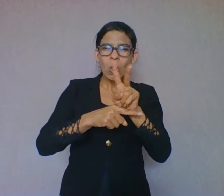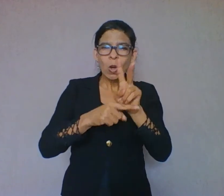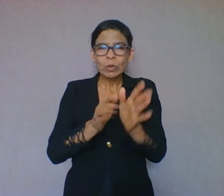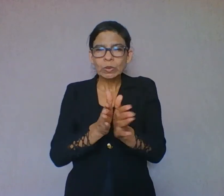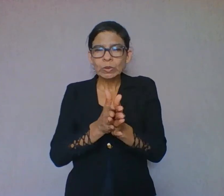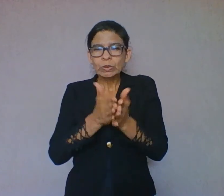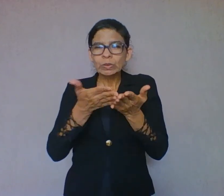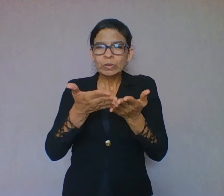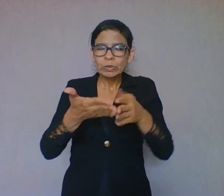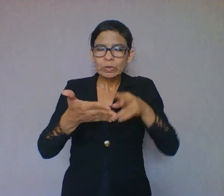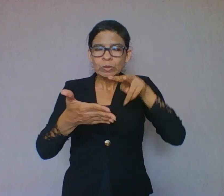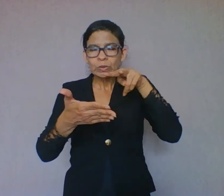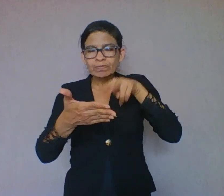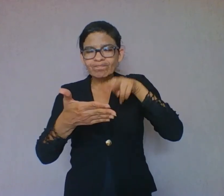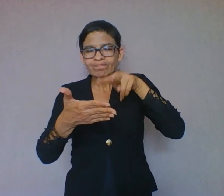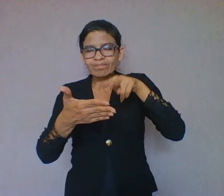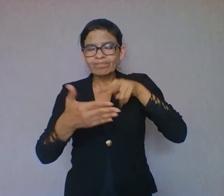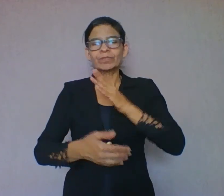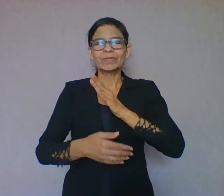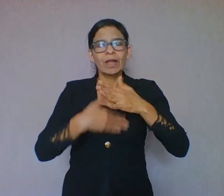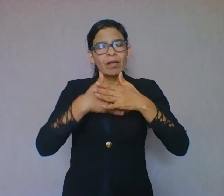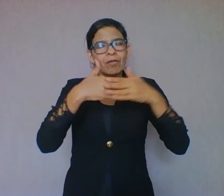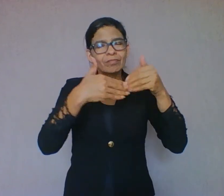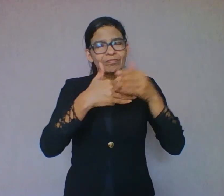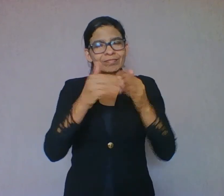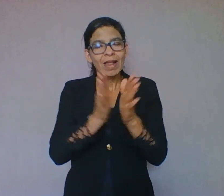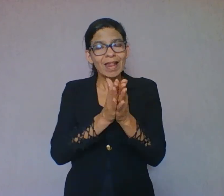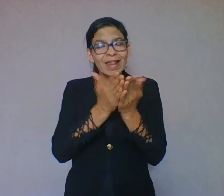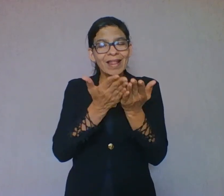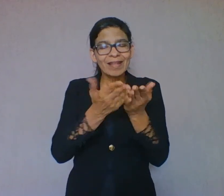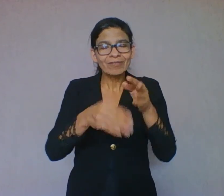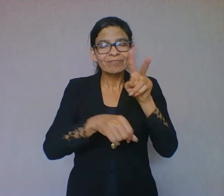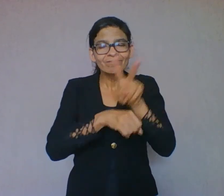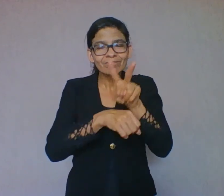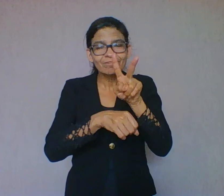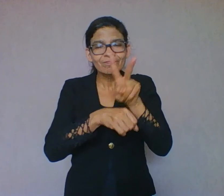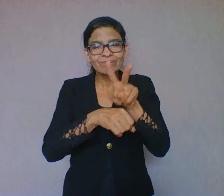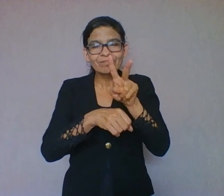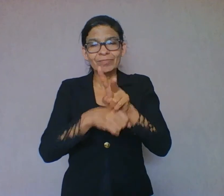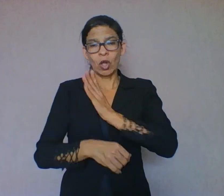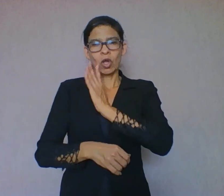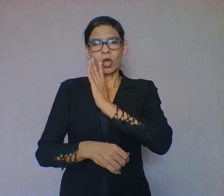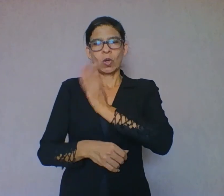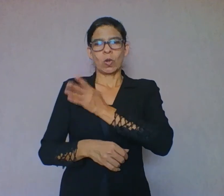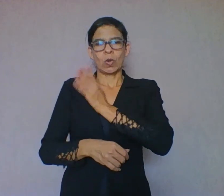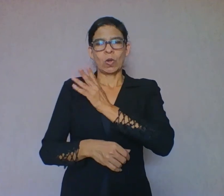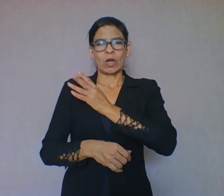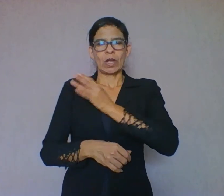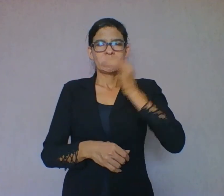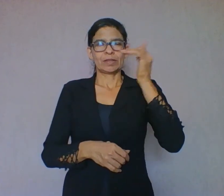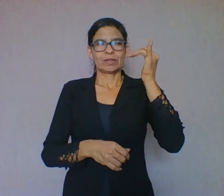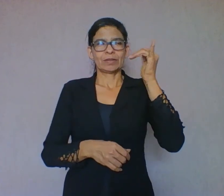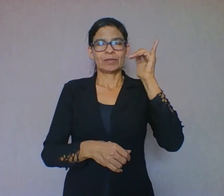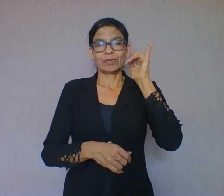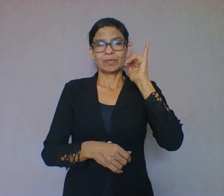O coração para se unir às histórias. E o mais importante, livros.